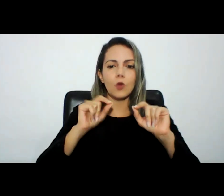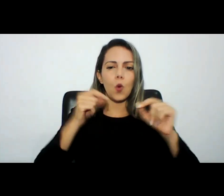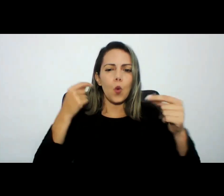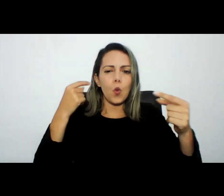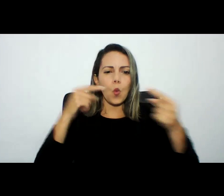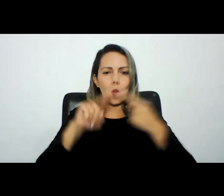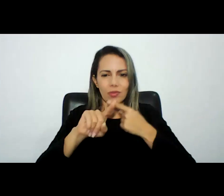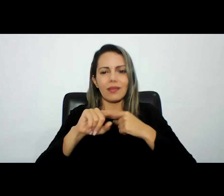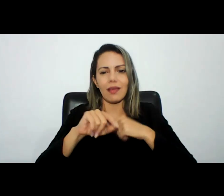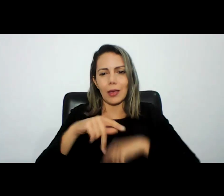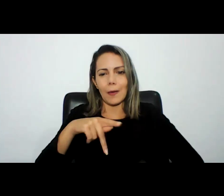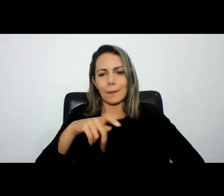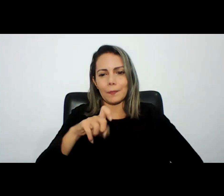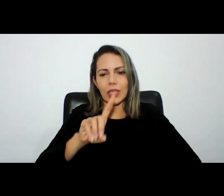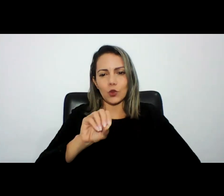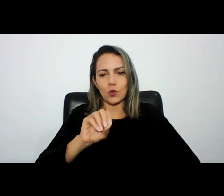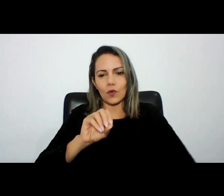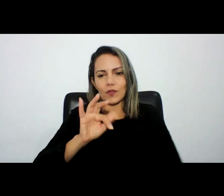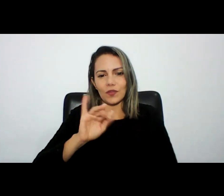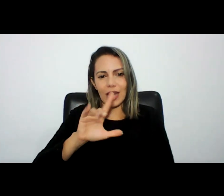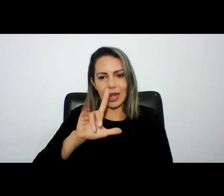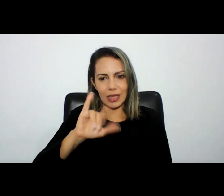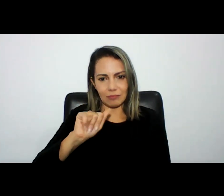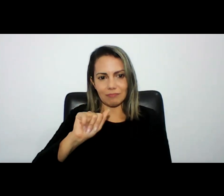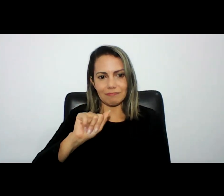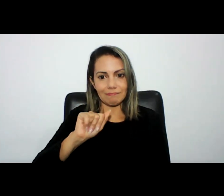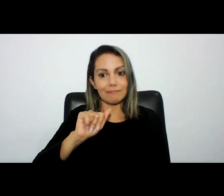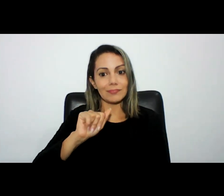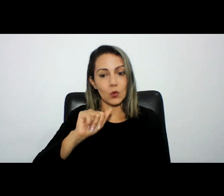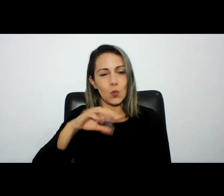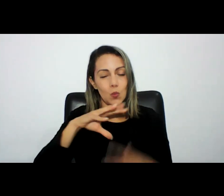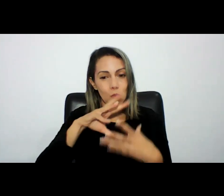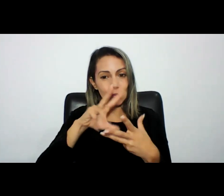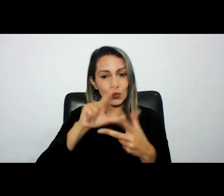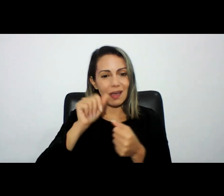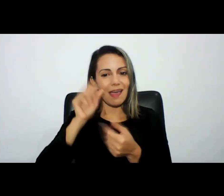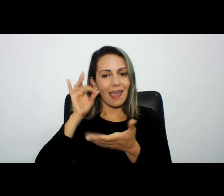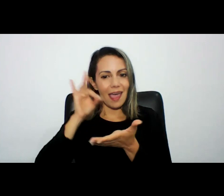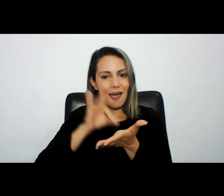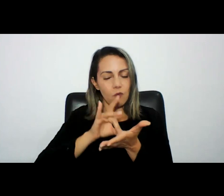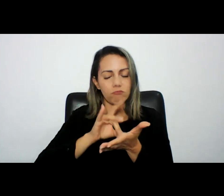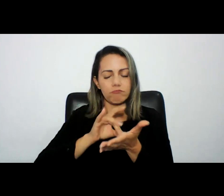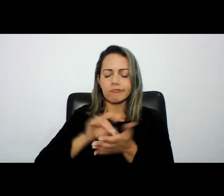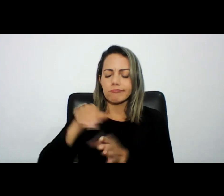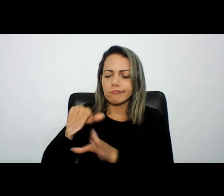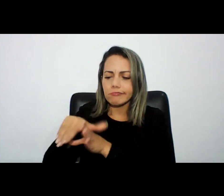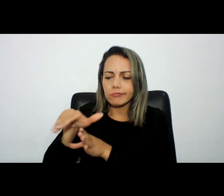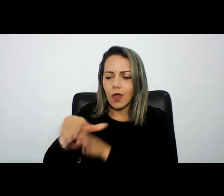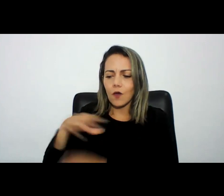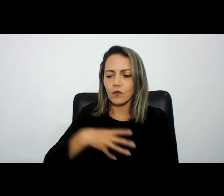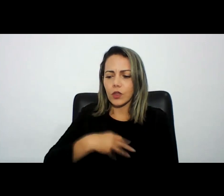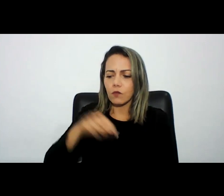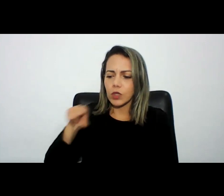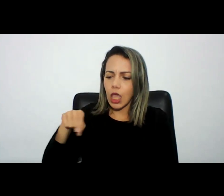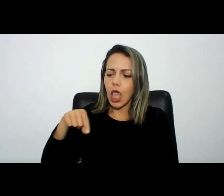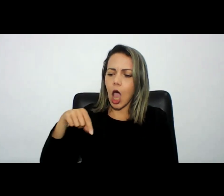criar seus filhos para ver no mundo real sempre dá uma orientação a filho você vai atravessar a rua olha para o lado olha para o outro